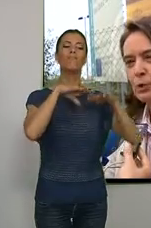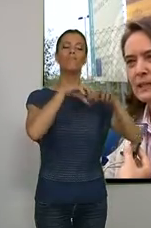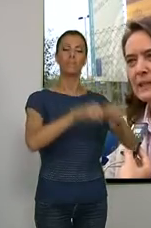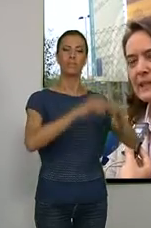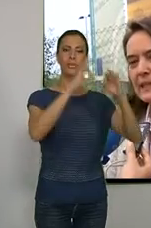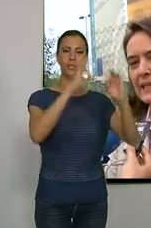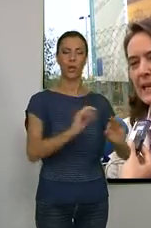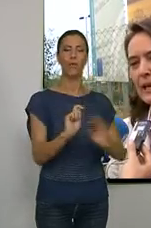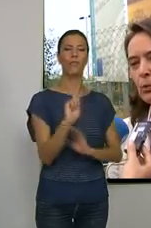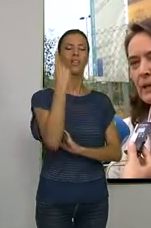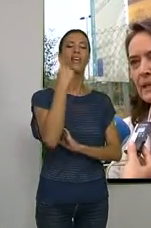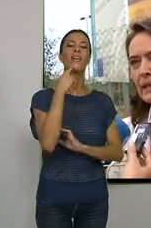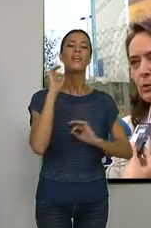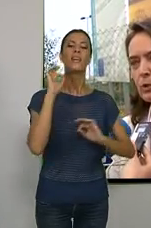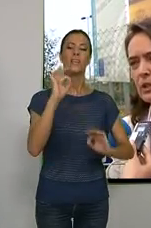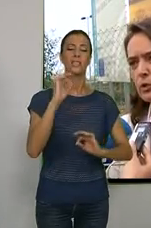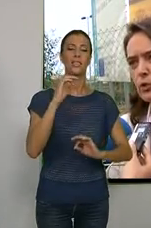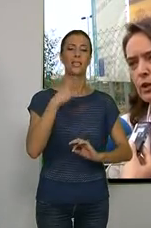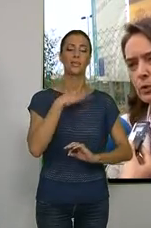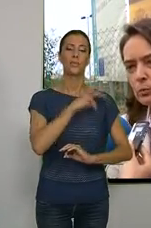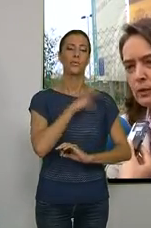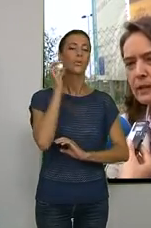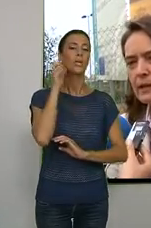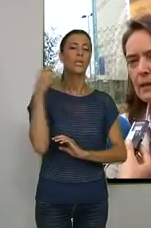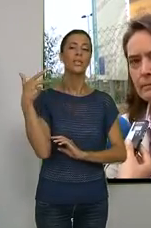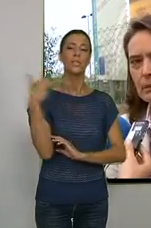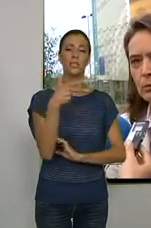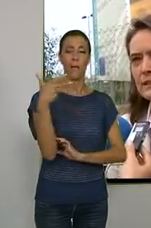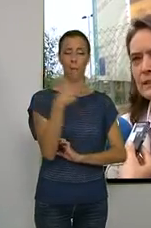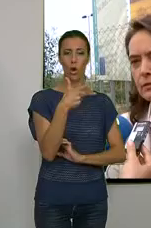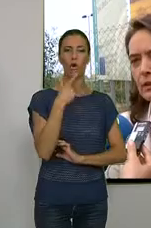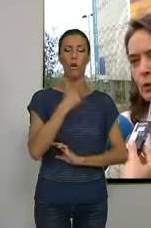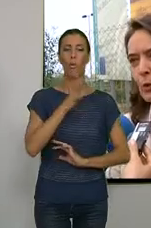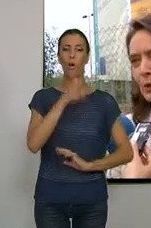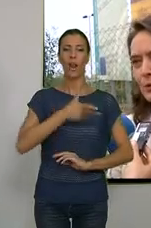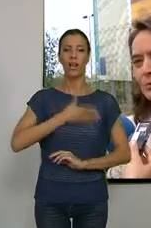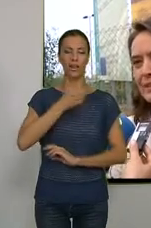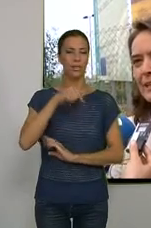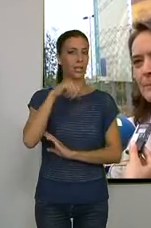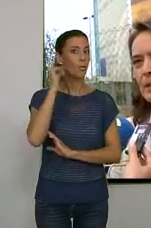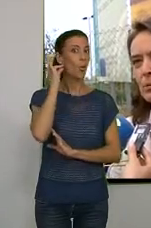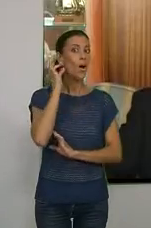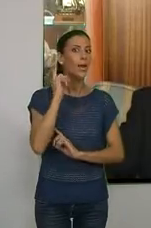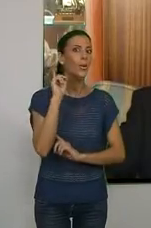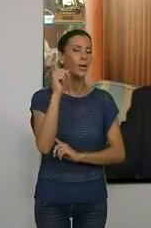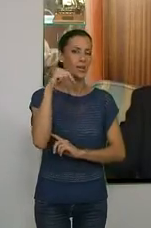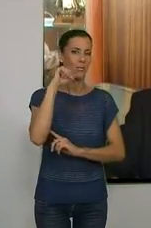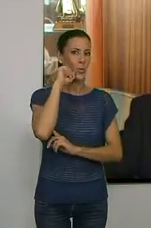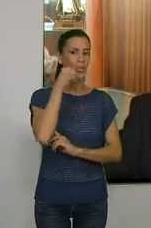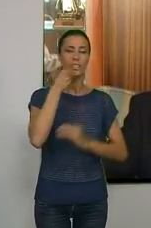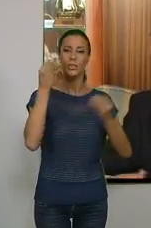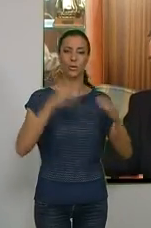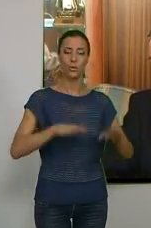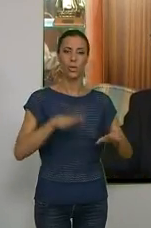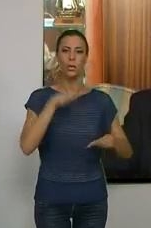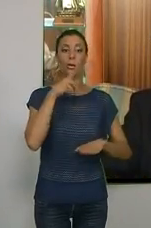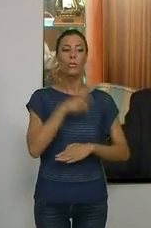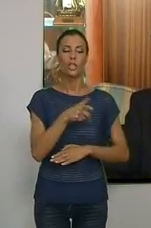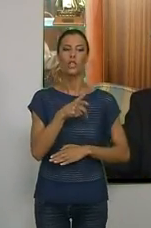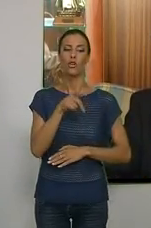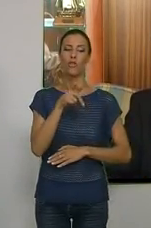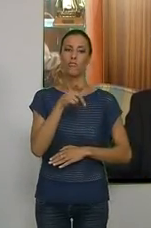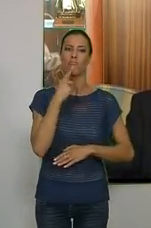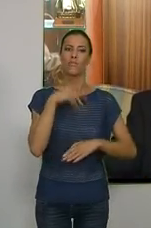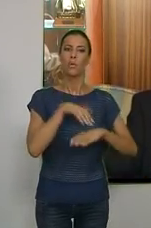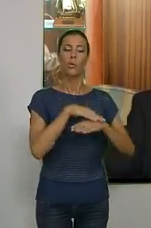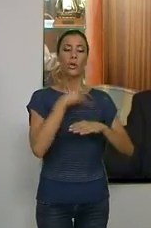de Luisa García Chamorro, como la primera alcaldesa de la historia de Motril. El edil ha indicado que para el gobierno municipal es una